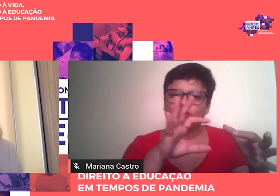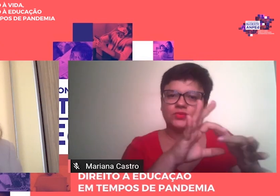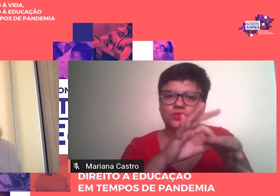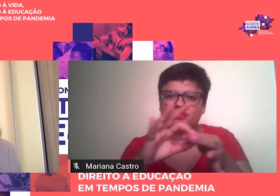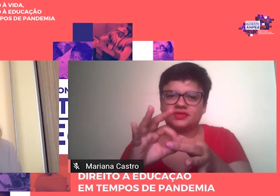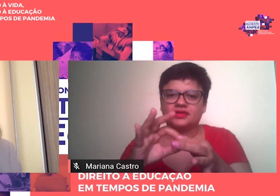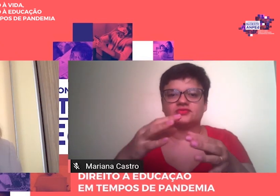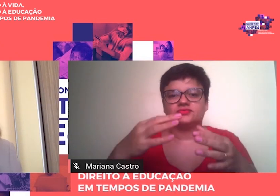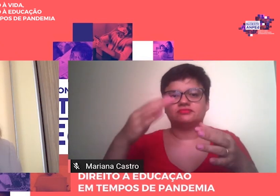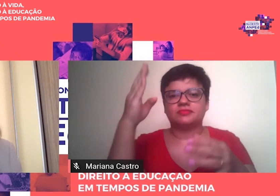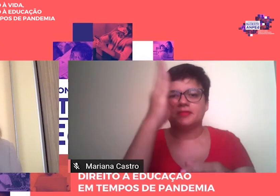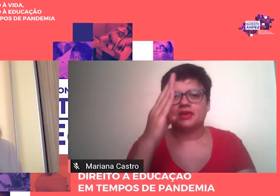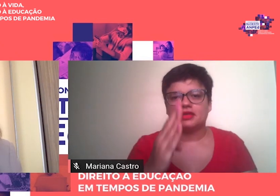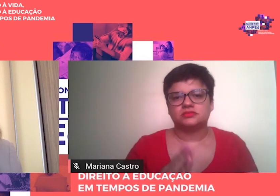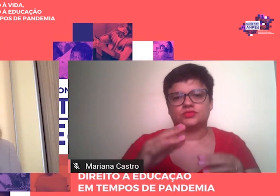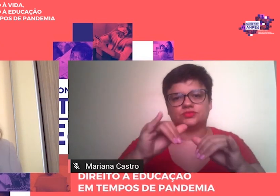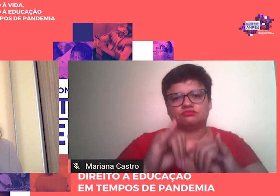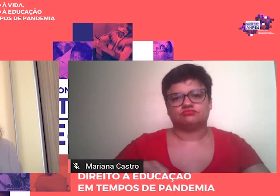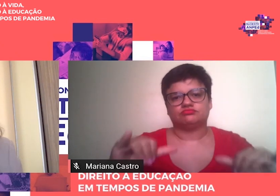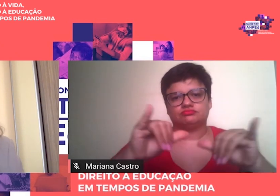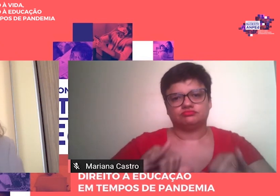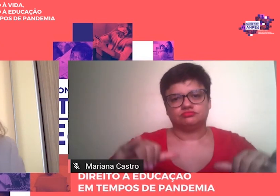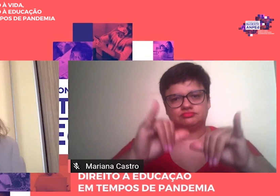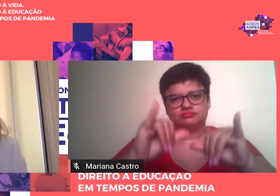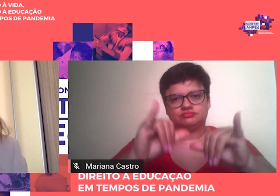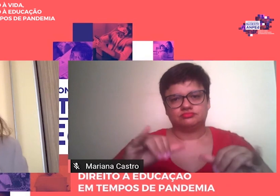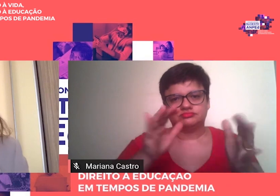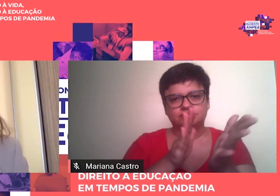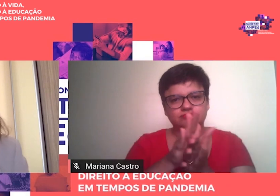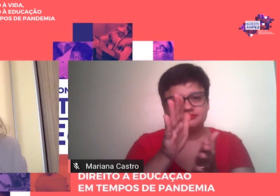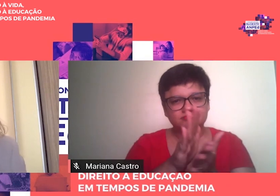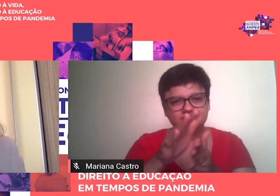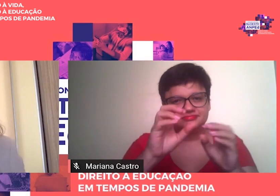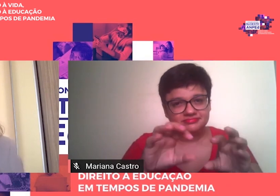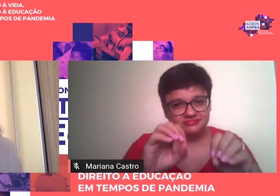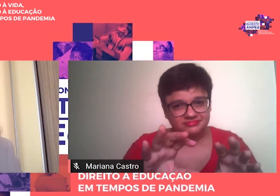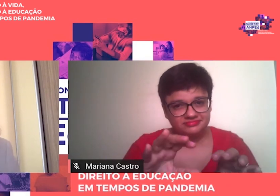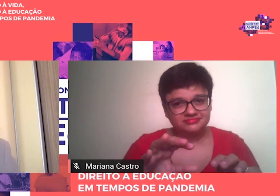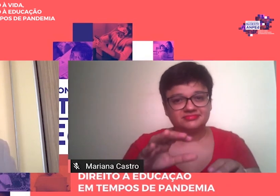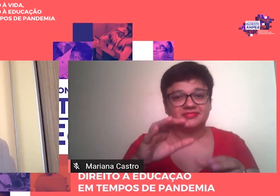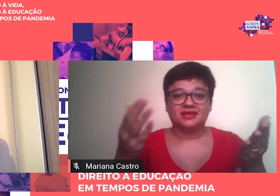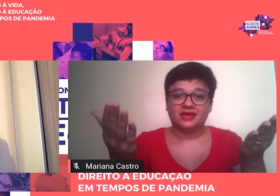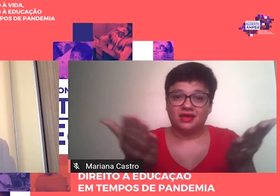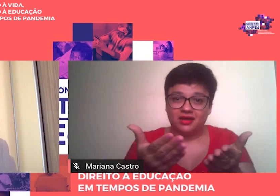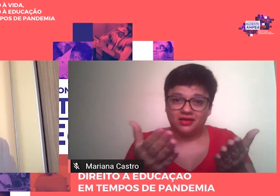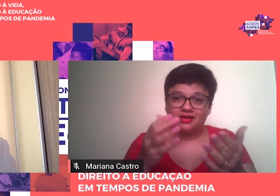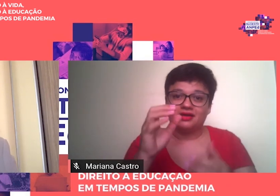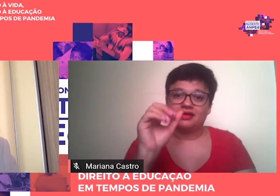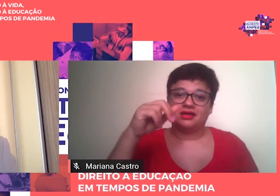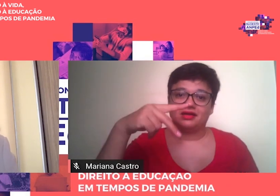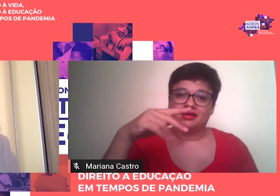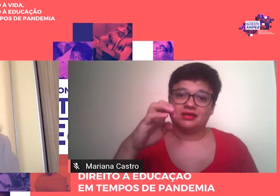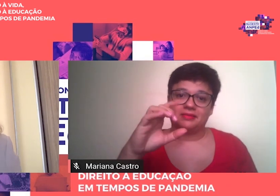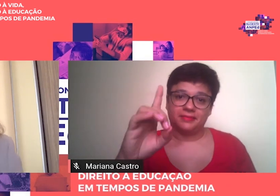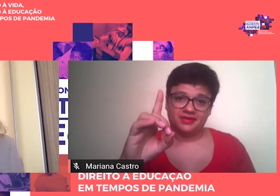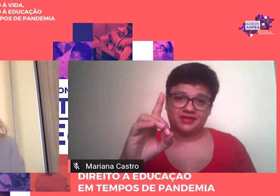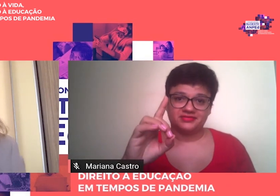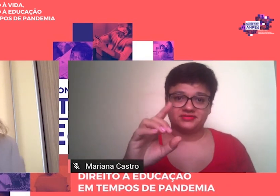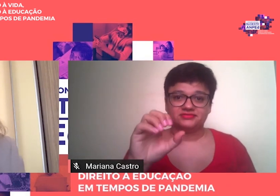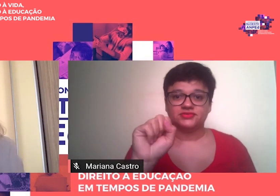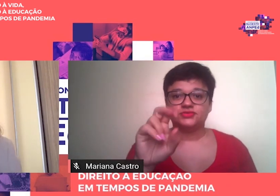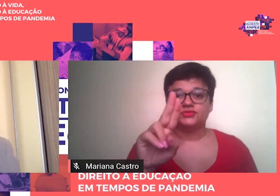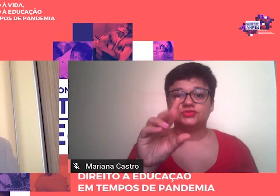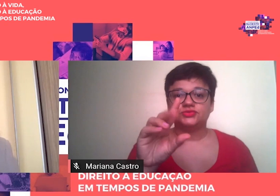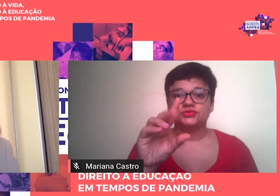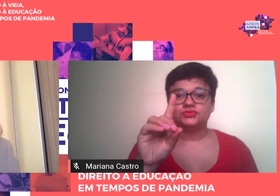Para nós É muito importante Esse momento E a Amped Sudeste Não poderia ter feito Uma escolha melhor